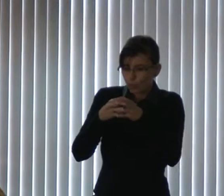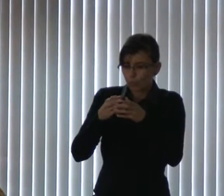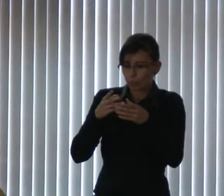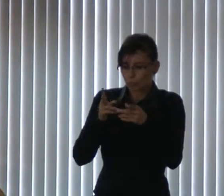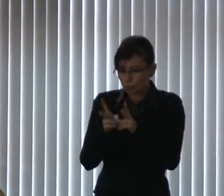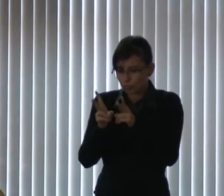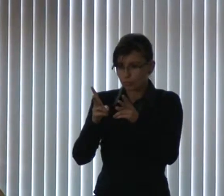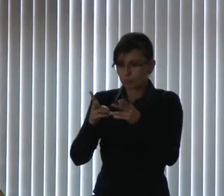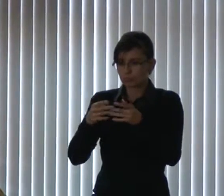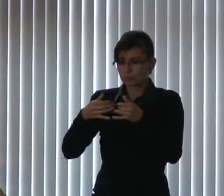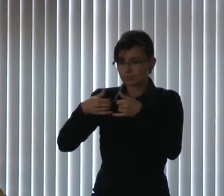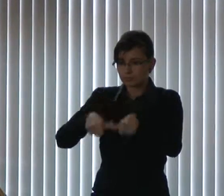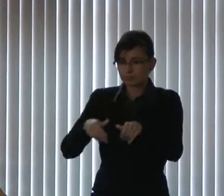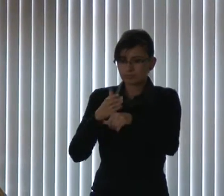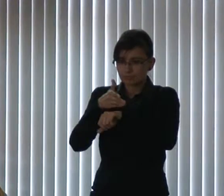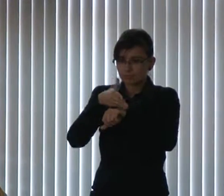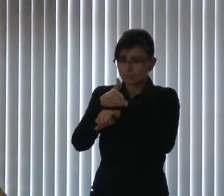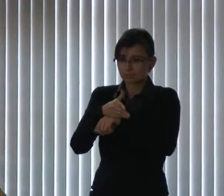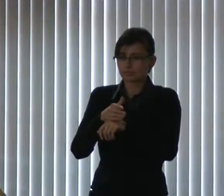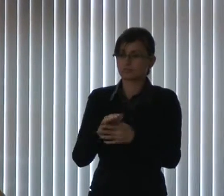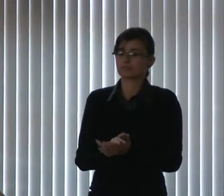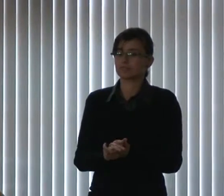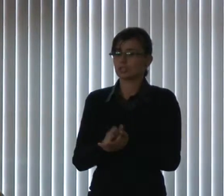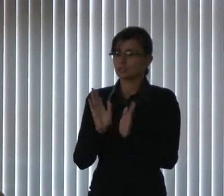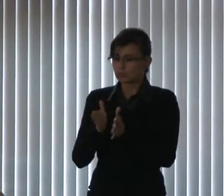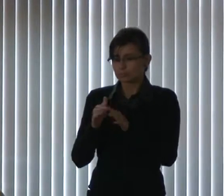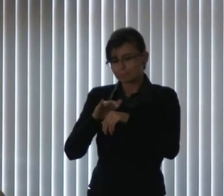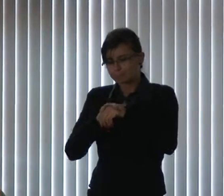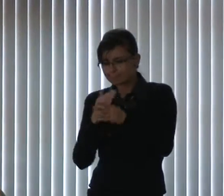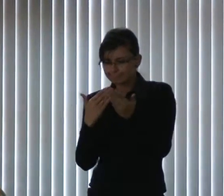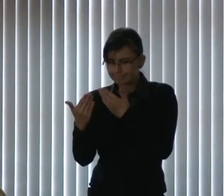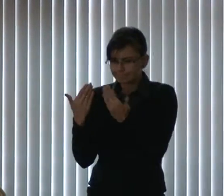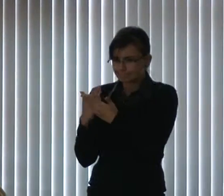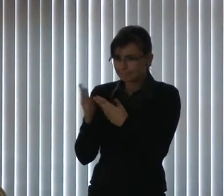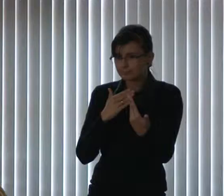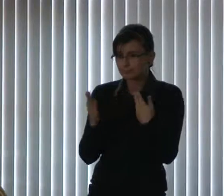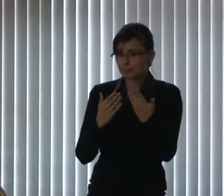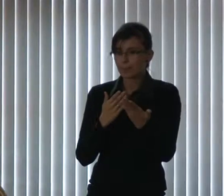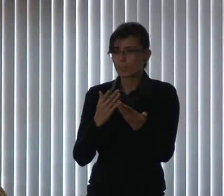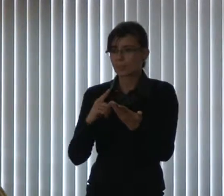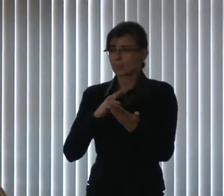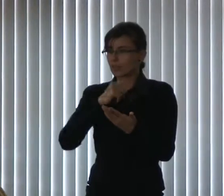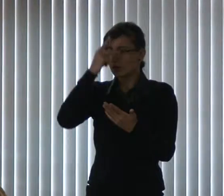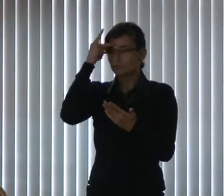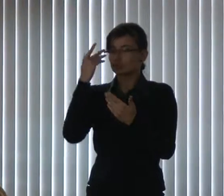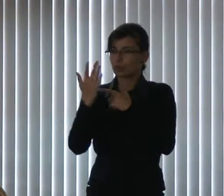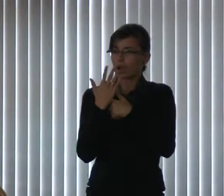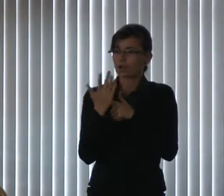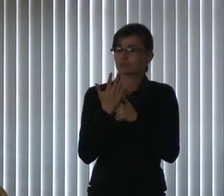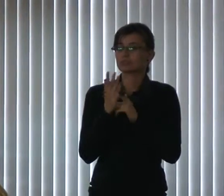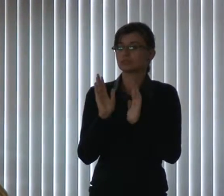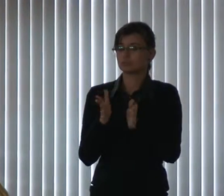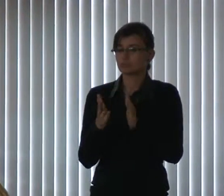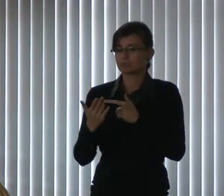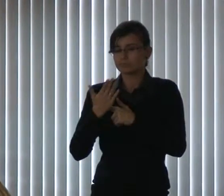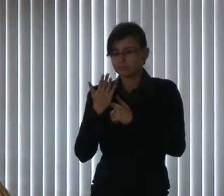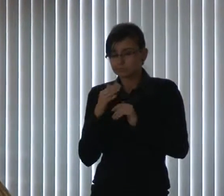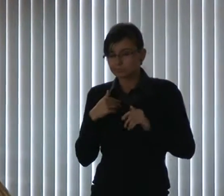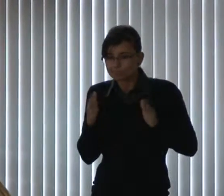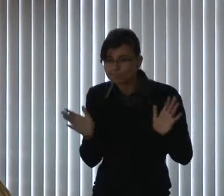ADFP, inclusive, que nós tivemos essa conversa. Então, são tantas pessoas que nos ajudam, dia a dia, a empurrar esse movimento para frente,